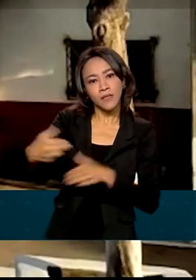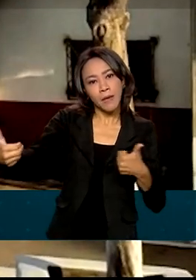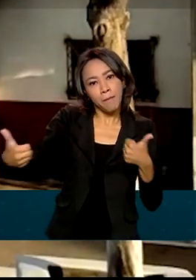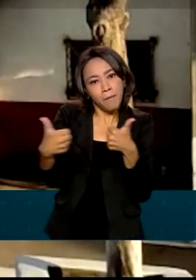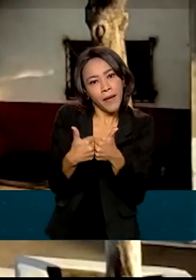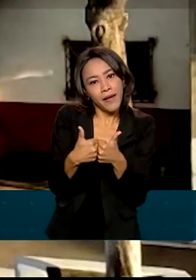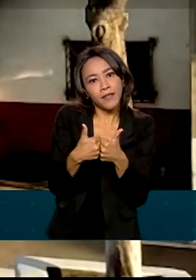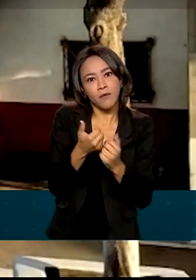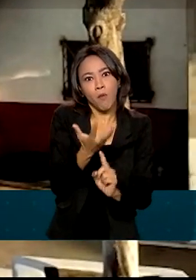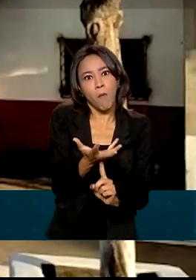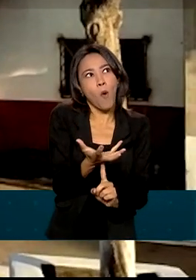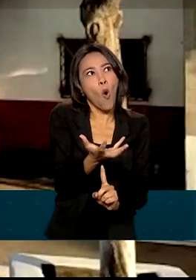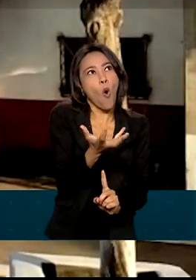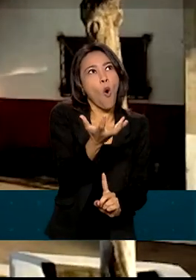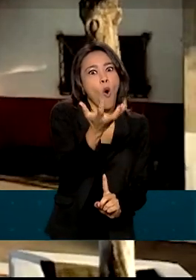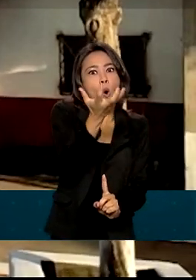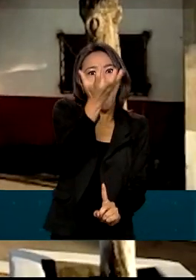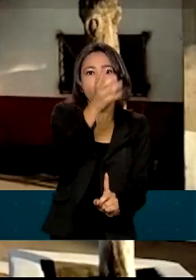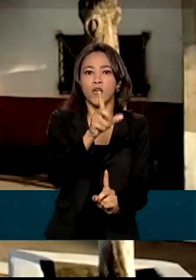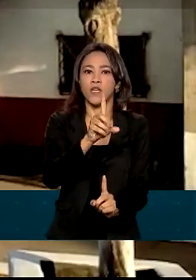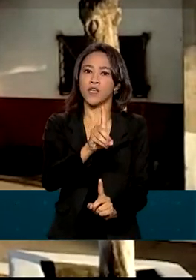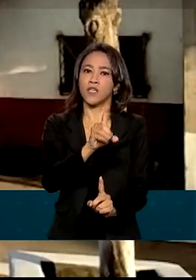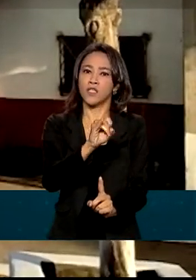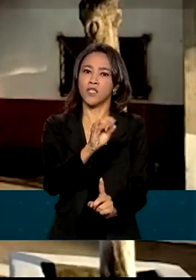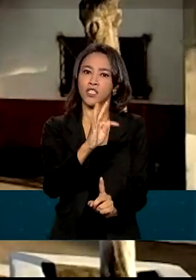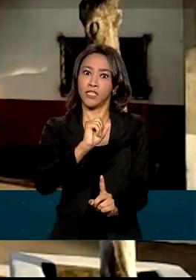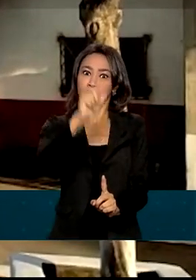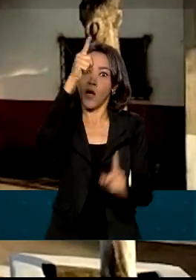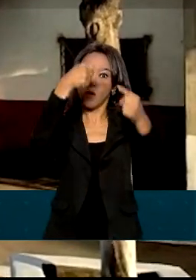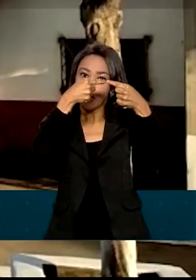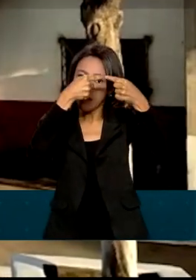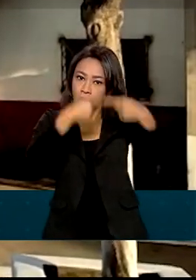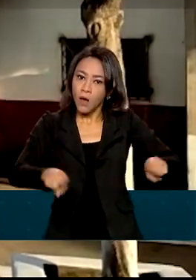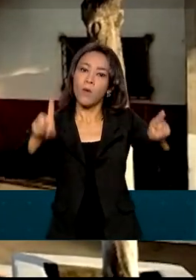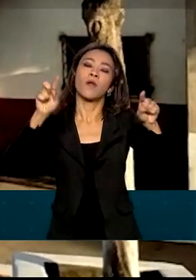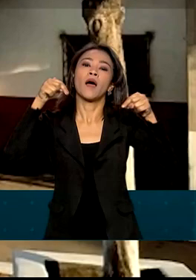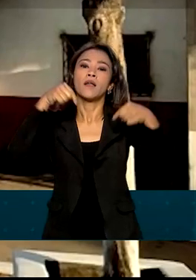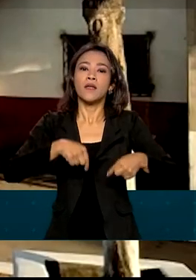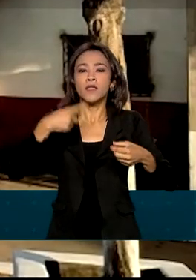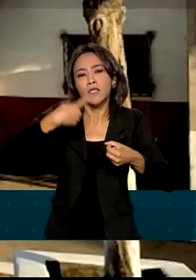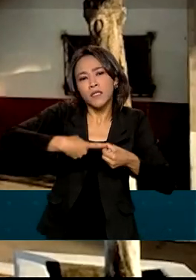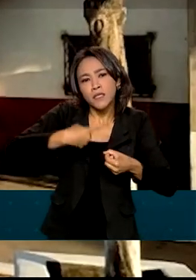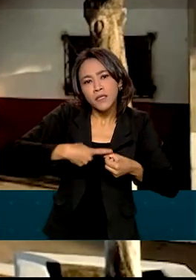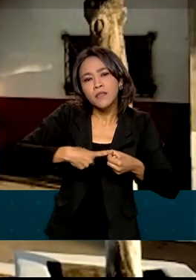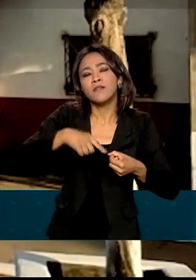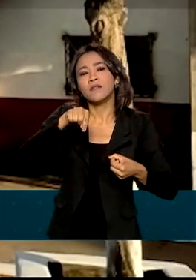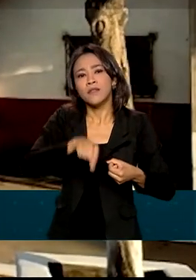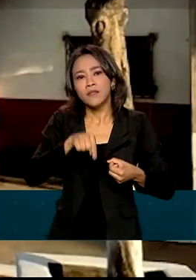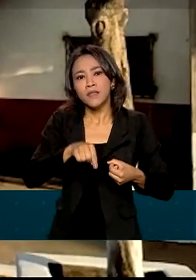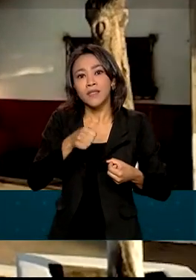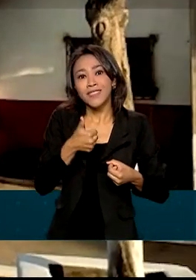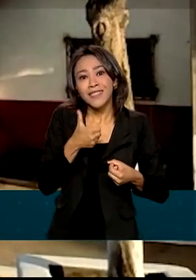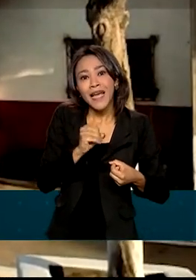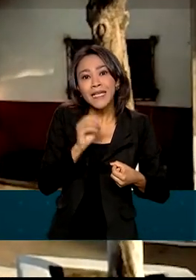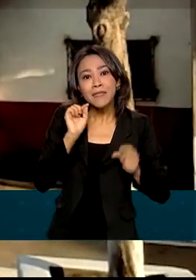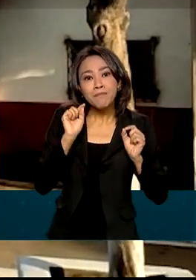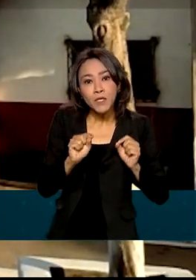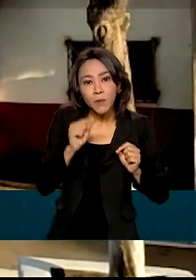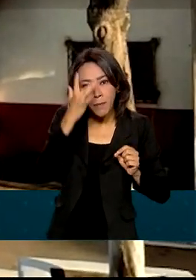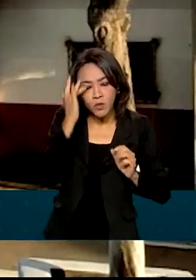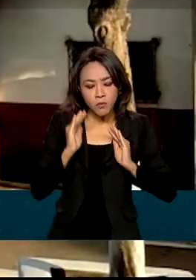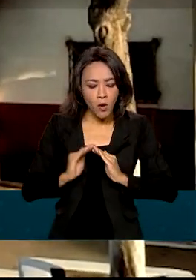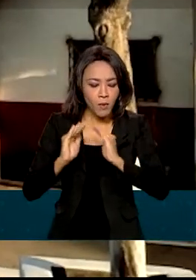antena digital. Inaugurada nesta segunda-feira, no município de Tenente Ananias, de 10 mil habitantes,